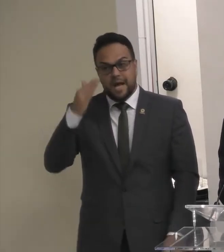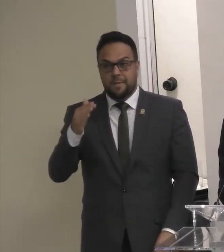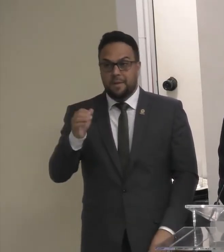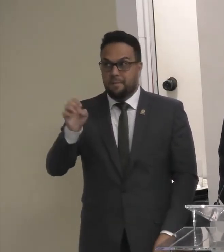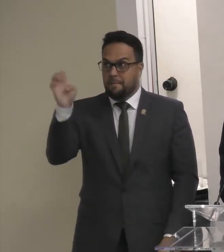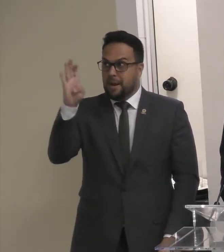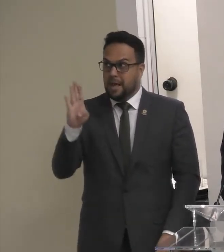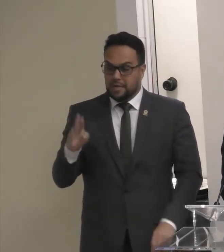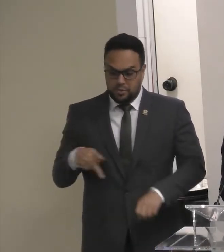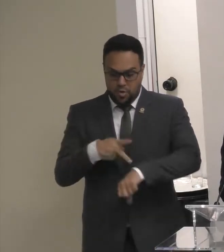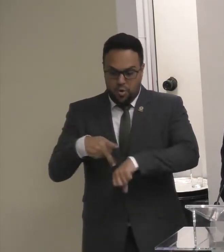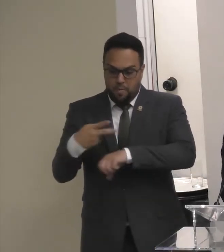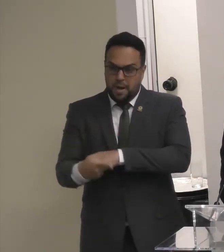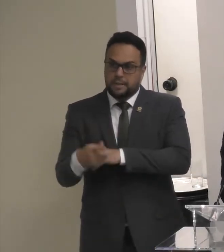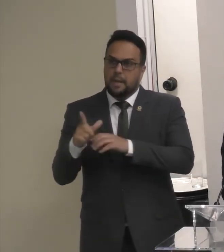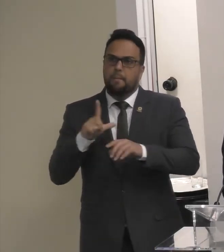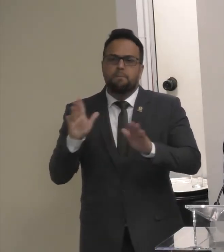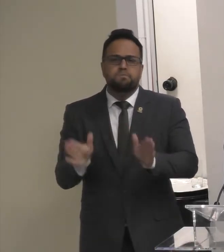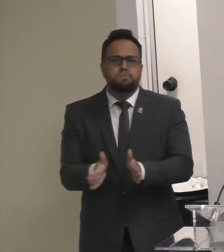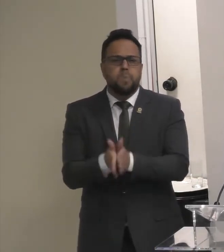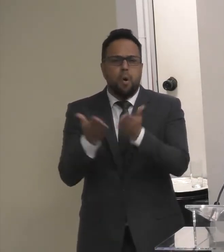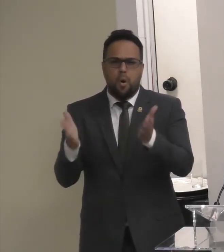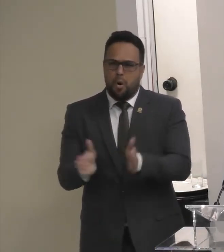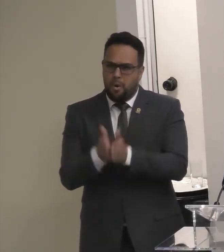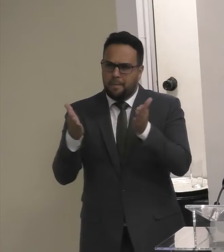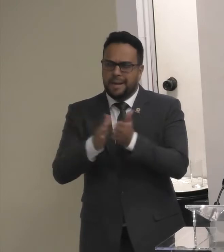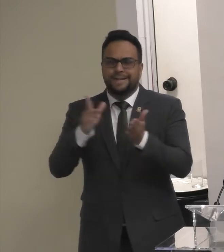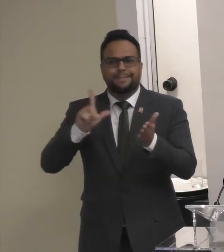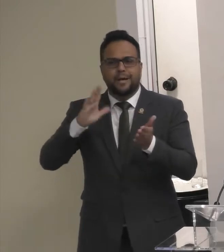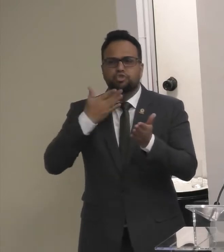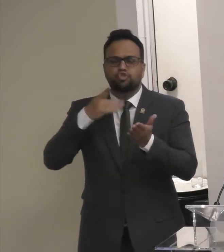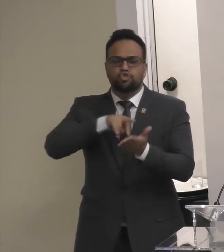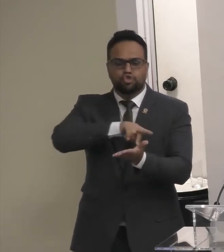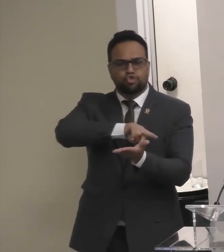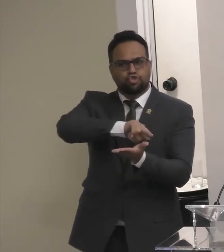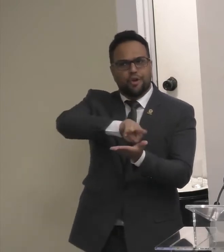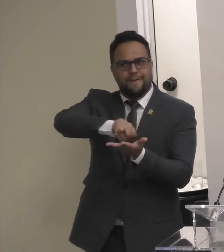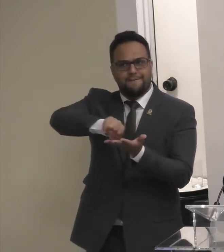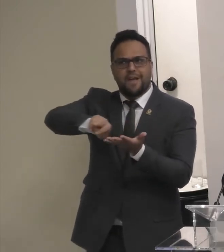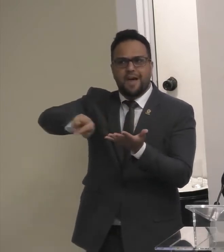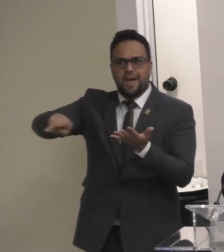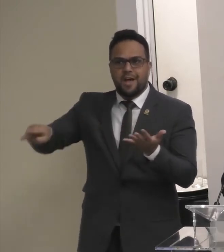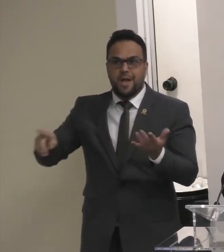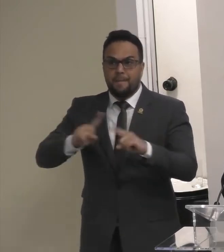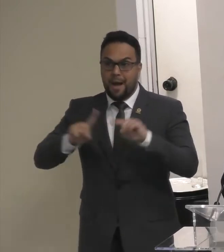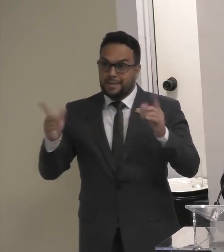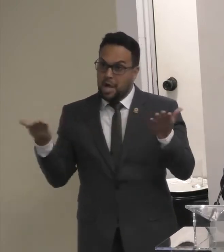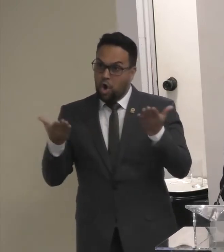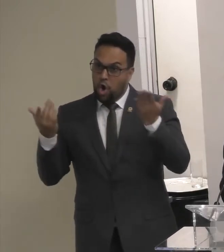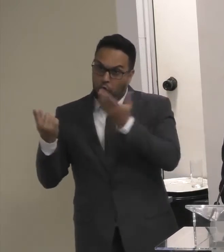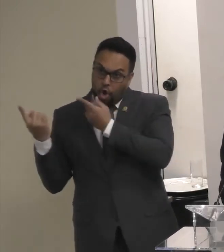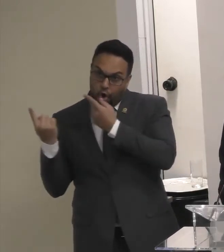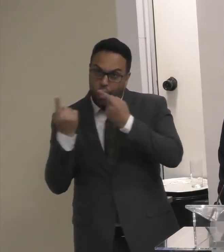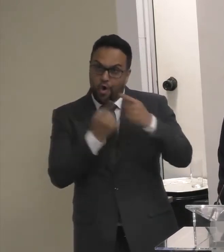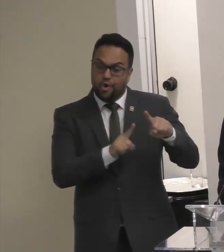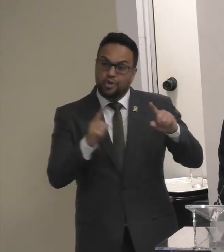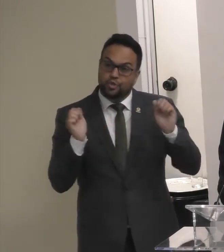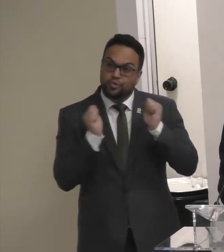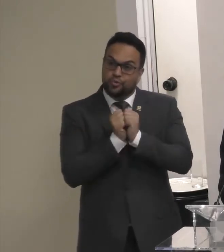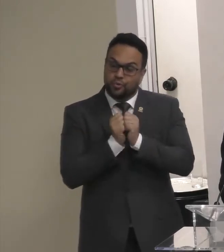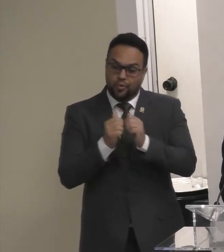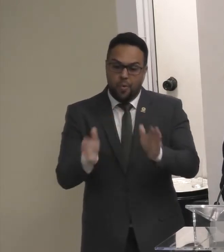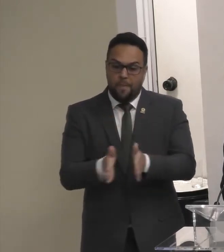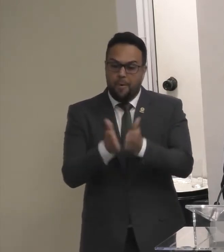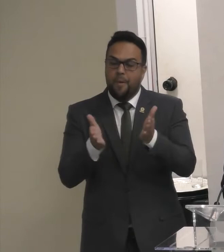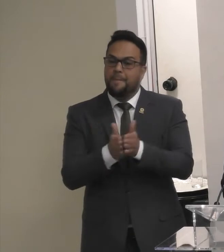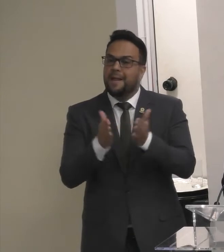reveste Em diferentes trajes Essa que estamos A combater Juntos Trata-se Da pobreza